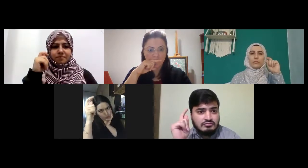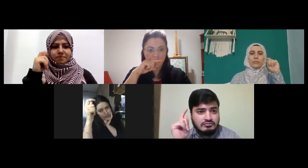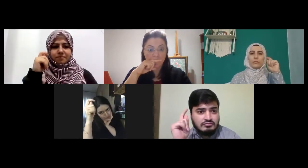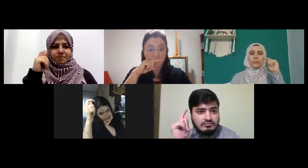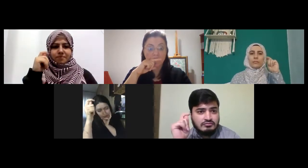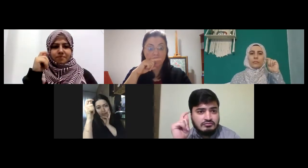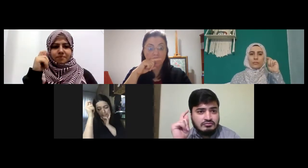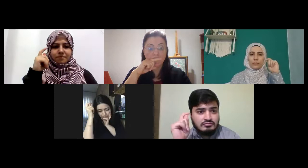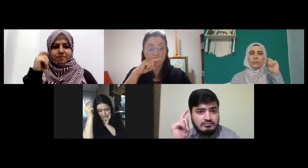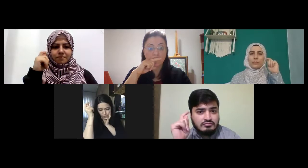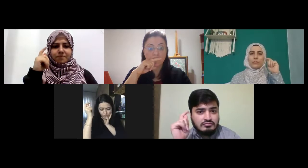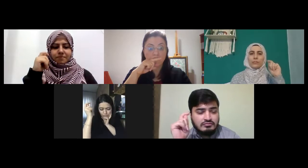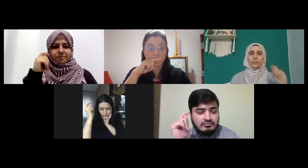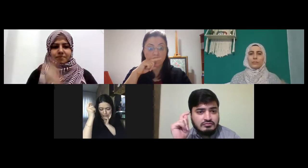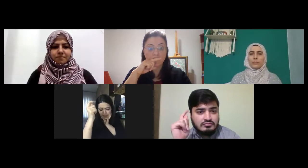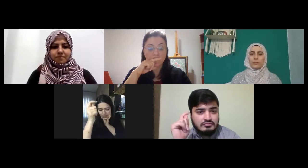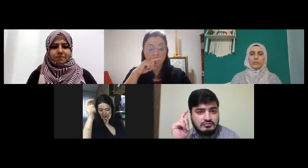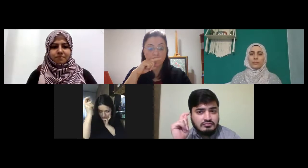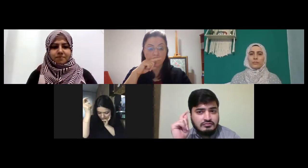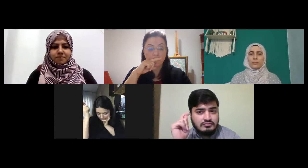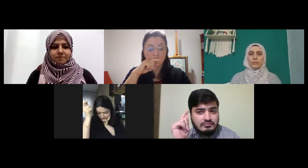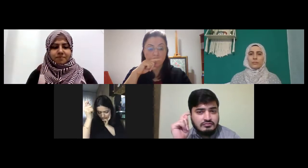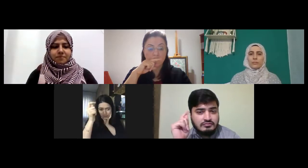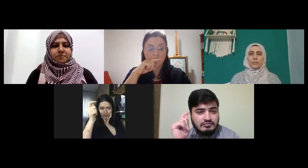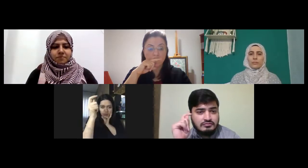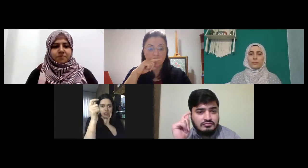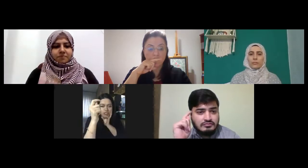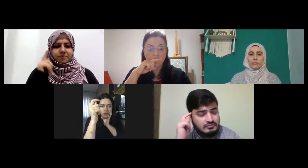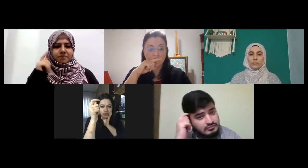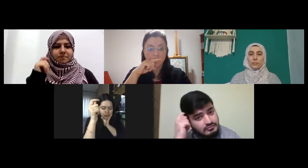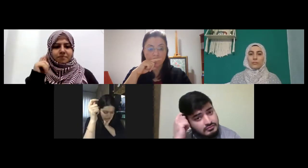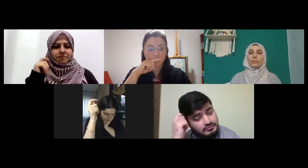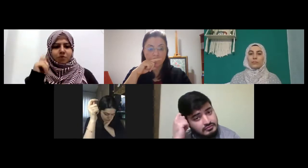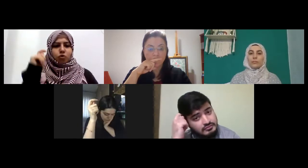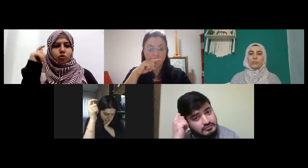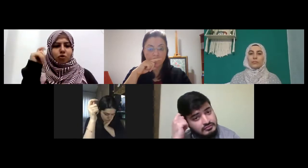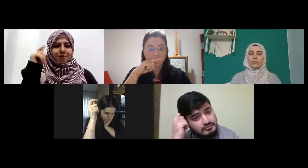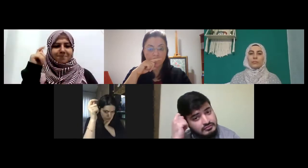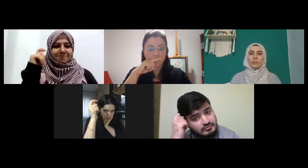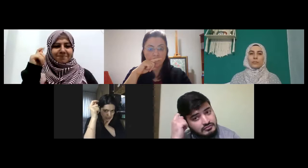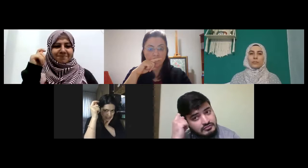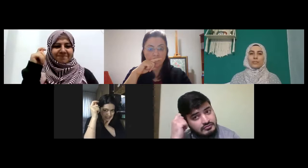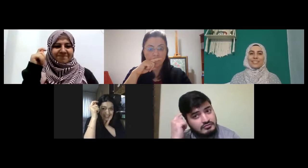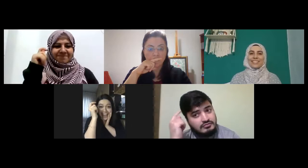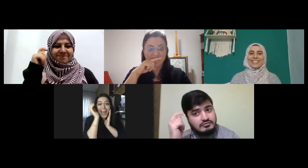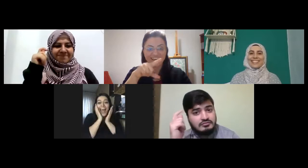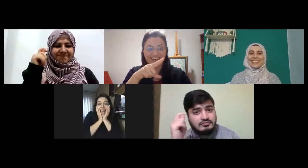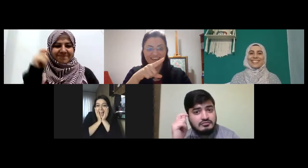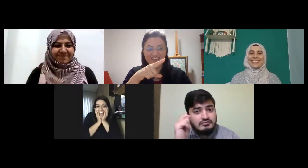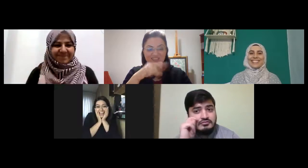taksi evet biraz sonra şeyde renklerde de bir renk göstereceğim onu orada turuncu evet